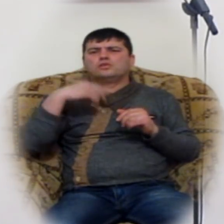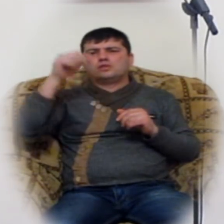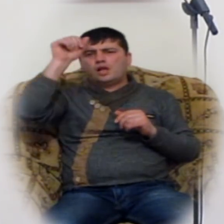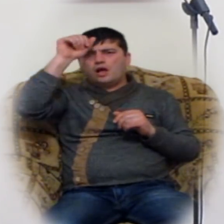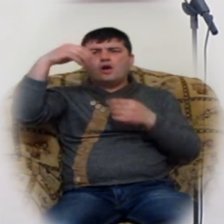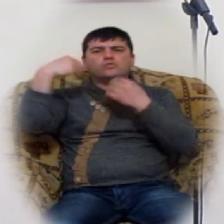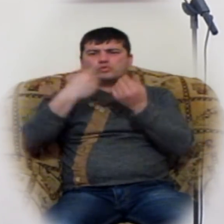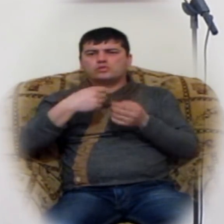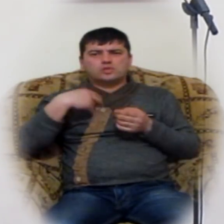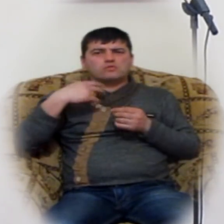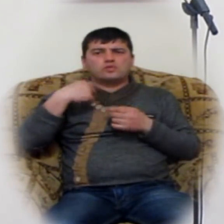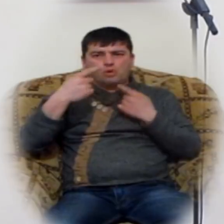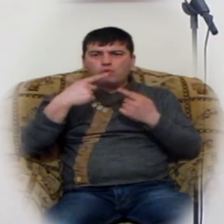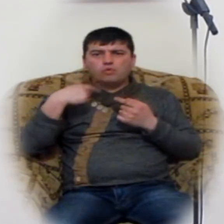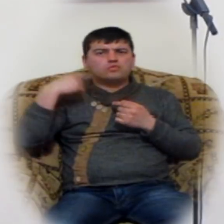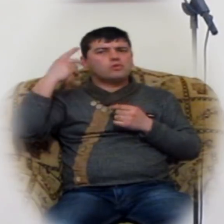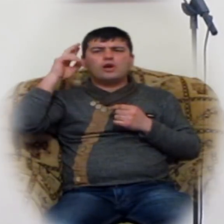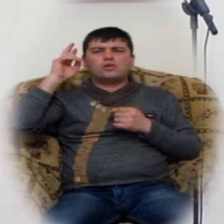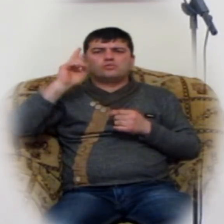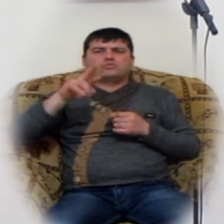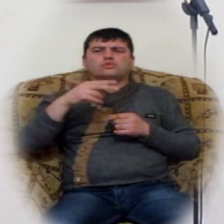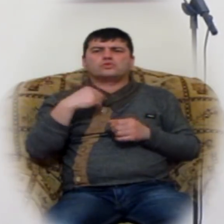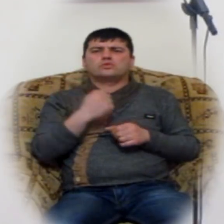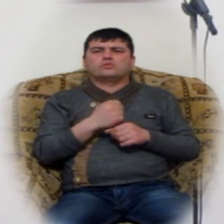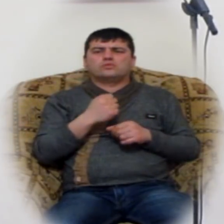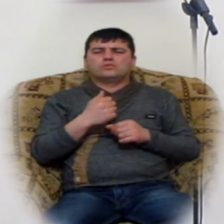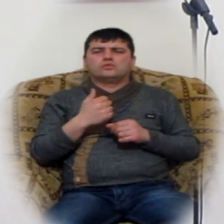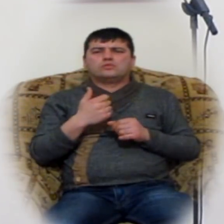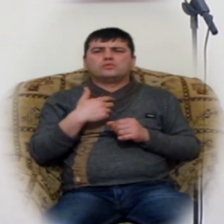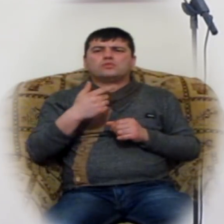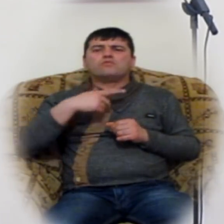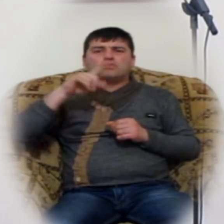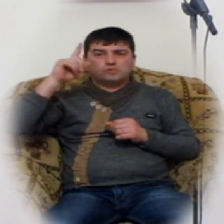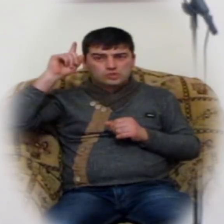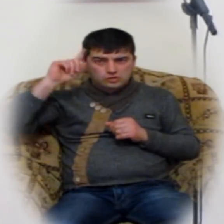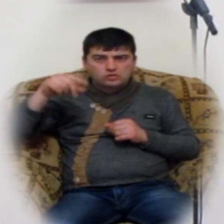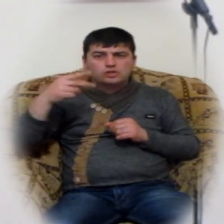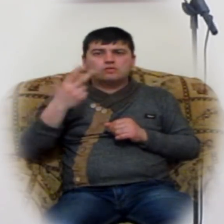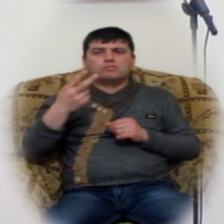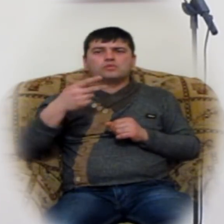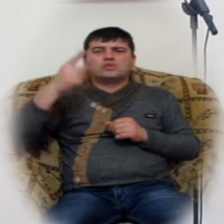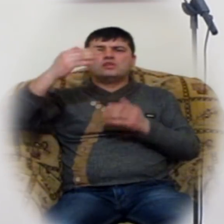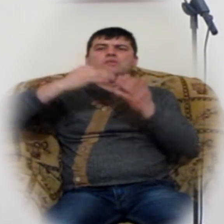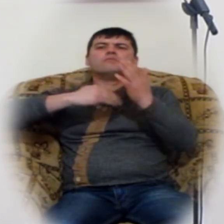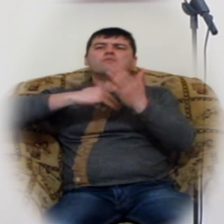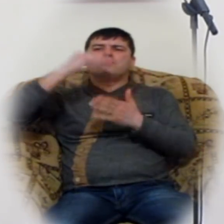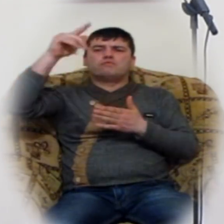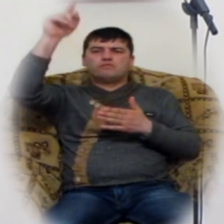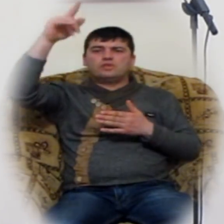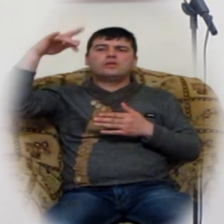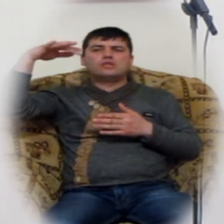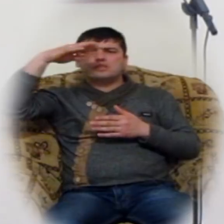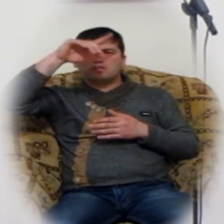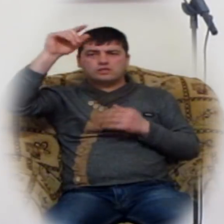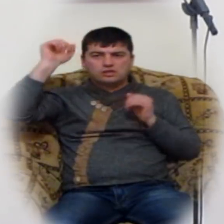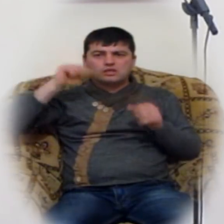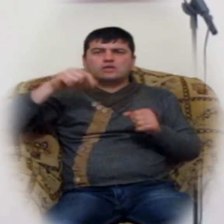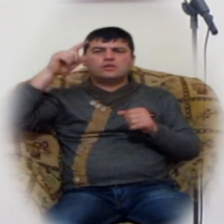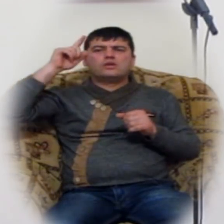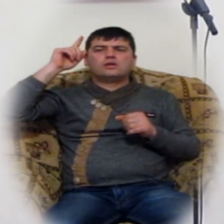ված եմ ես։ Որպիսին մեք ճանաչենք իվերի երկնքի բաները, դրա համար աստ